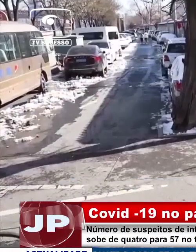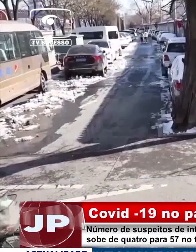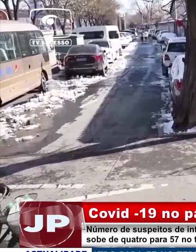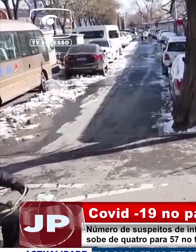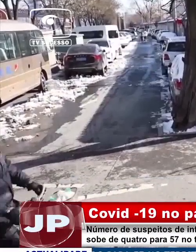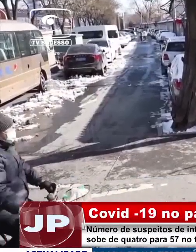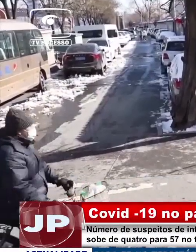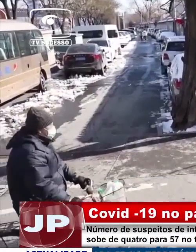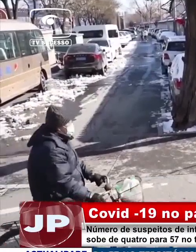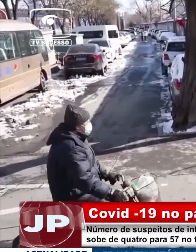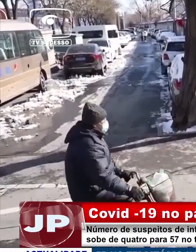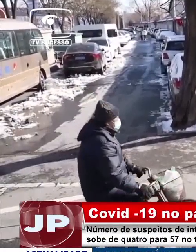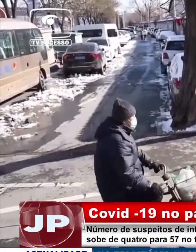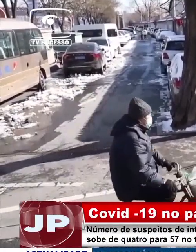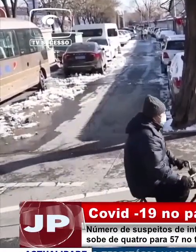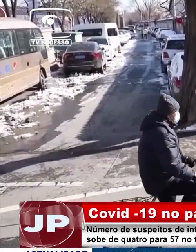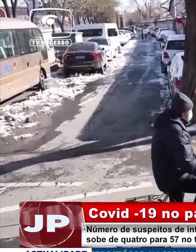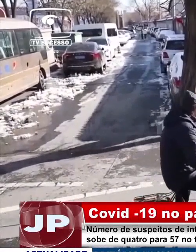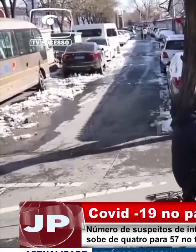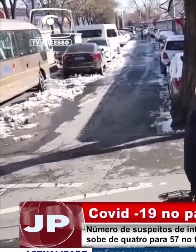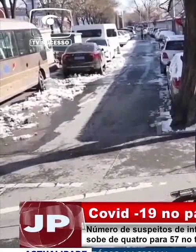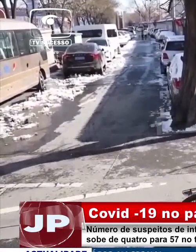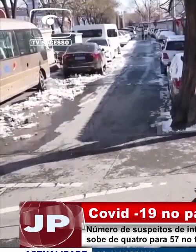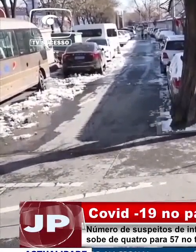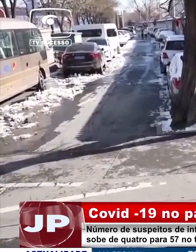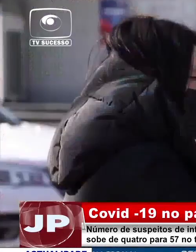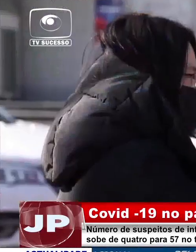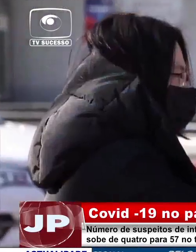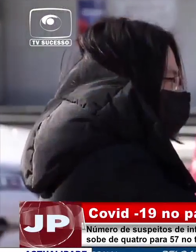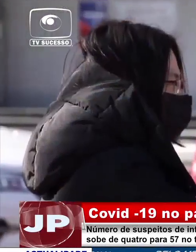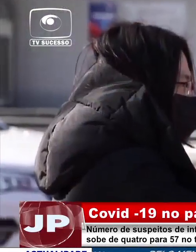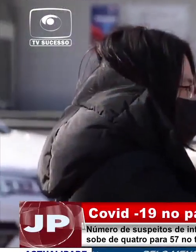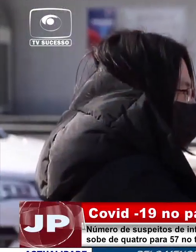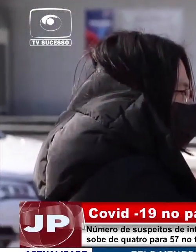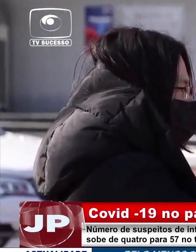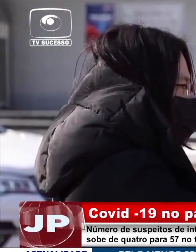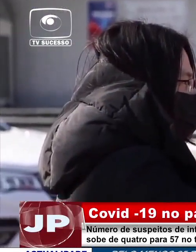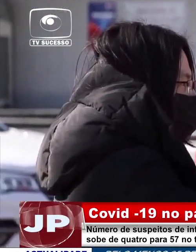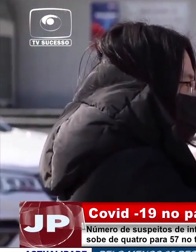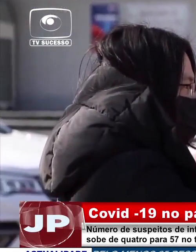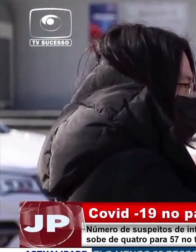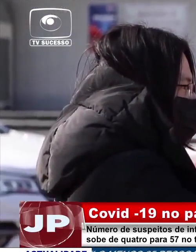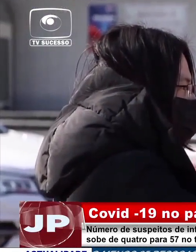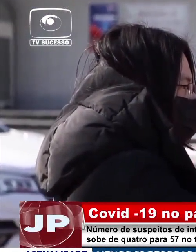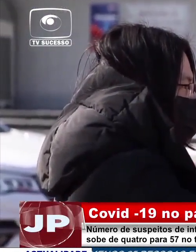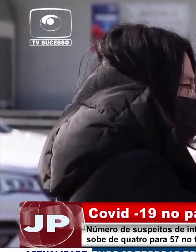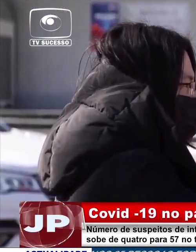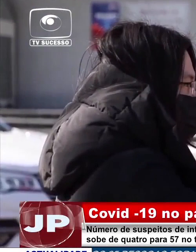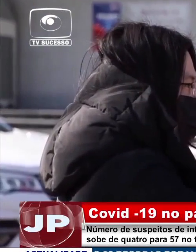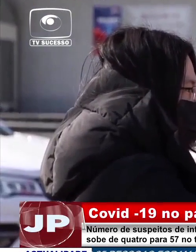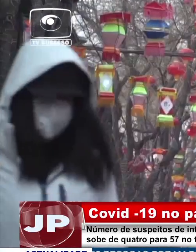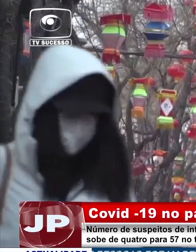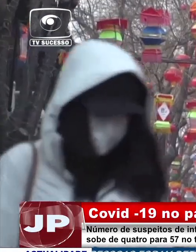reiterou esta terça-feira que não há novos casos de contaminação pela Covid-19. No entanto, a